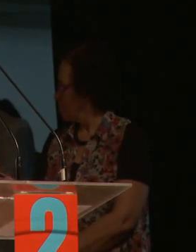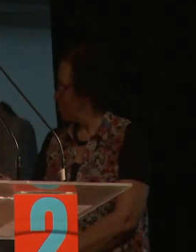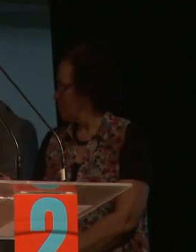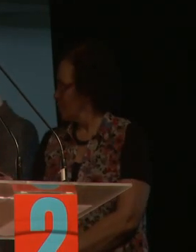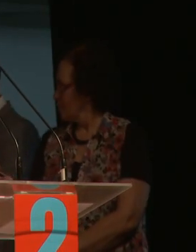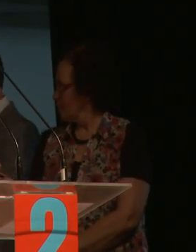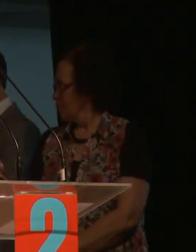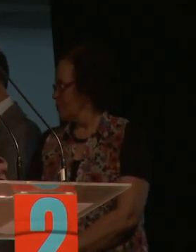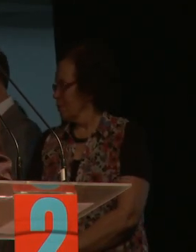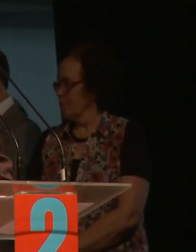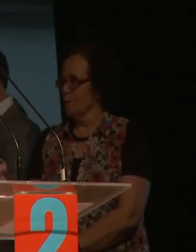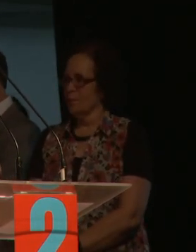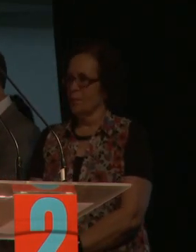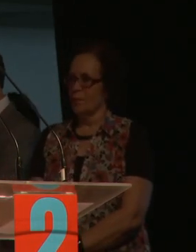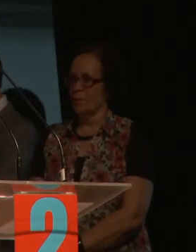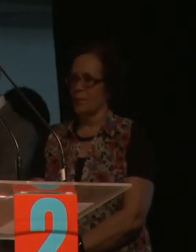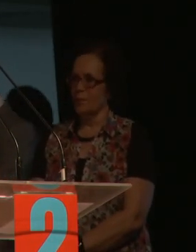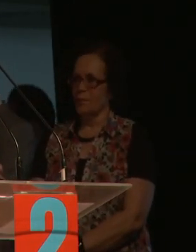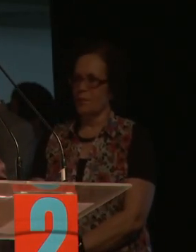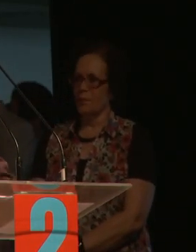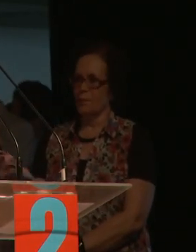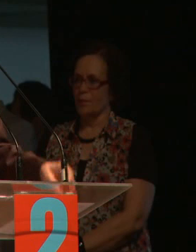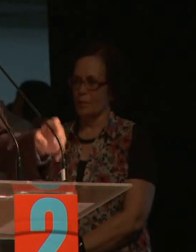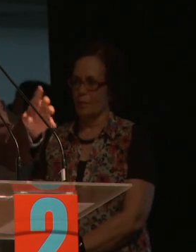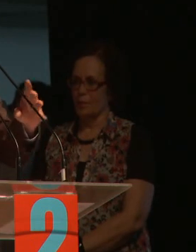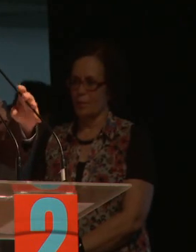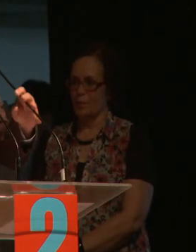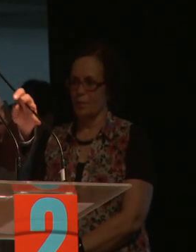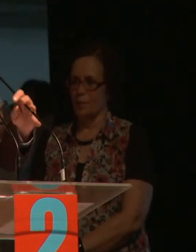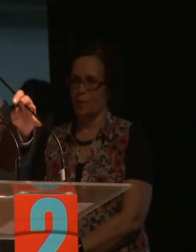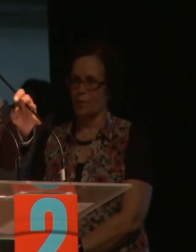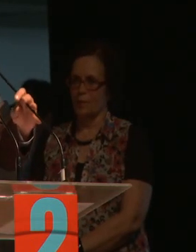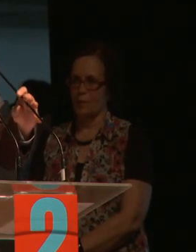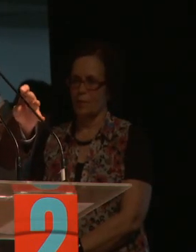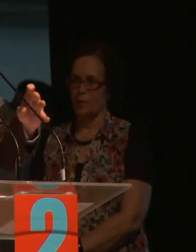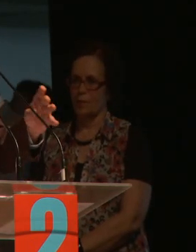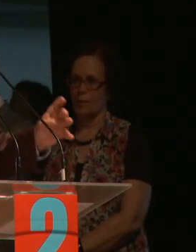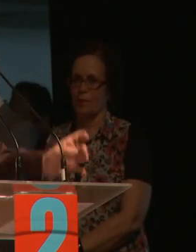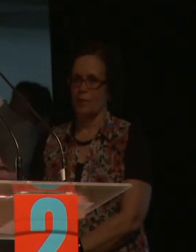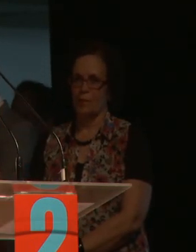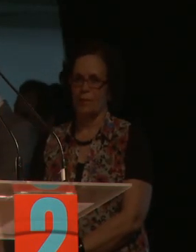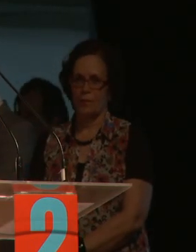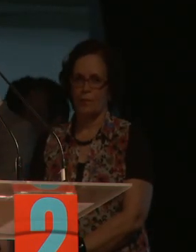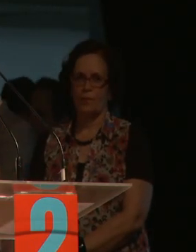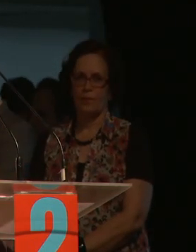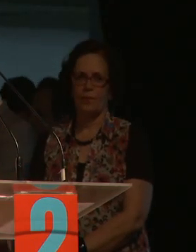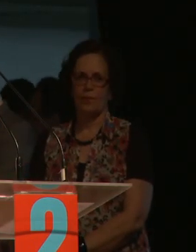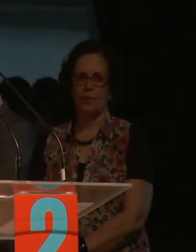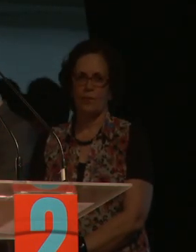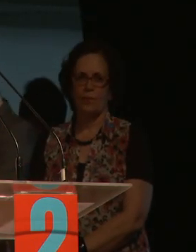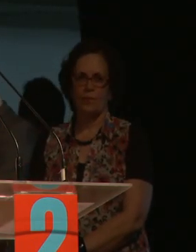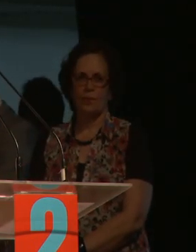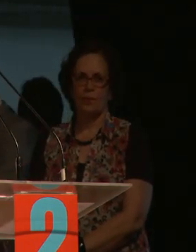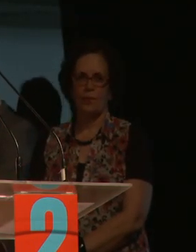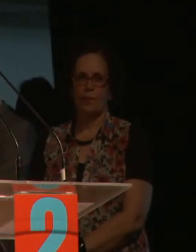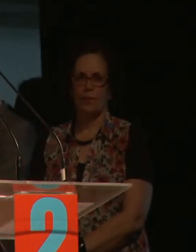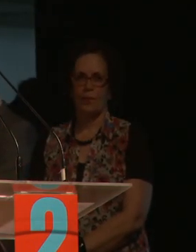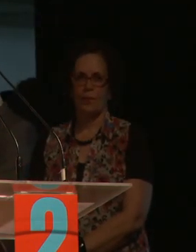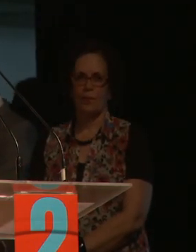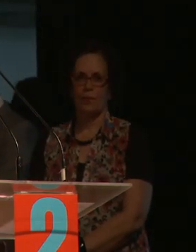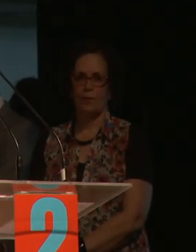Presidência da República está de portas abertas para construir parcerias com a psicologia brasileira